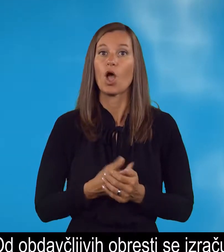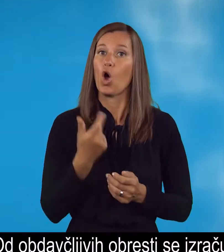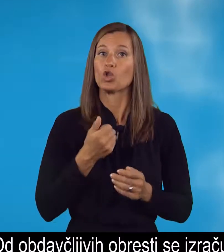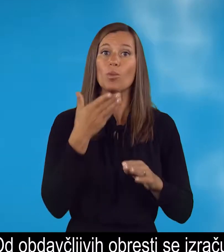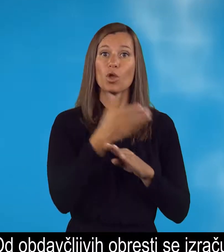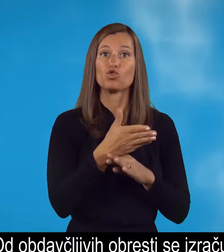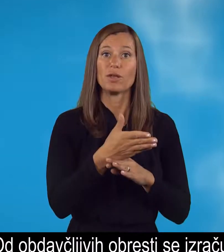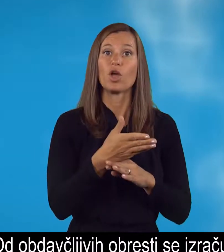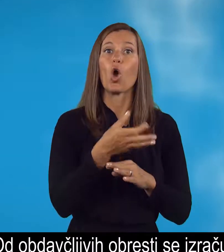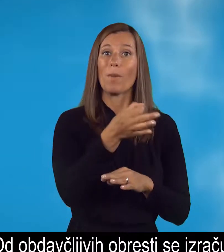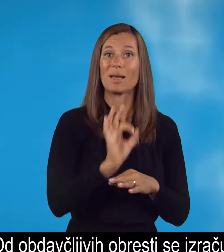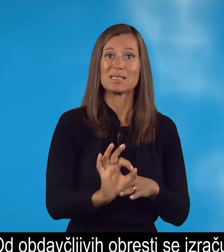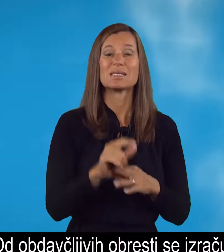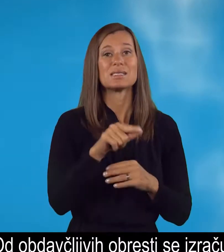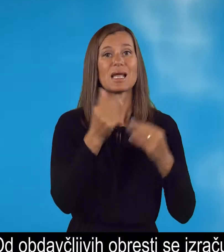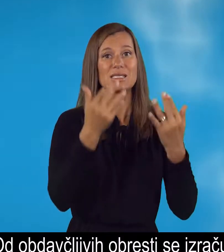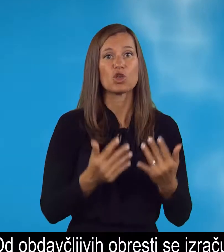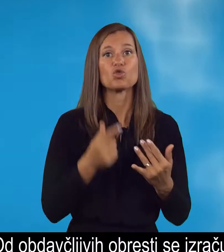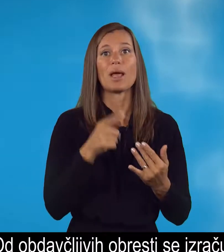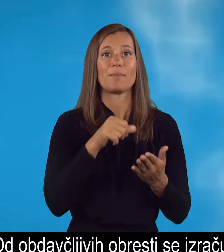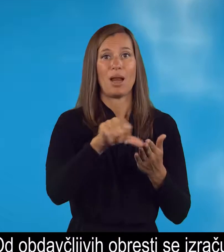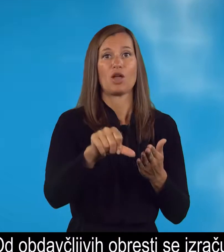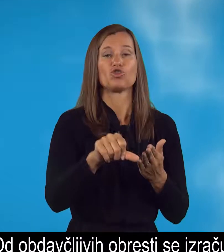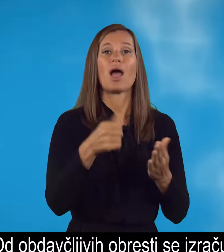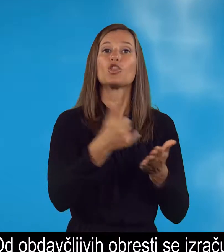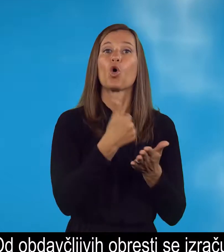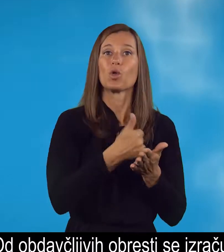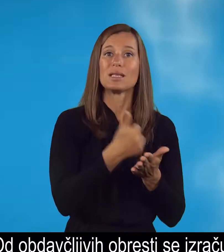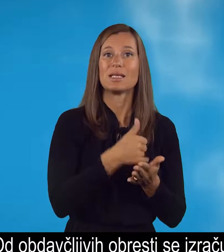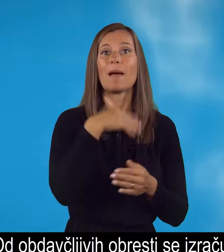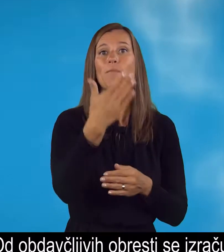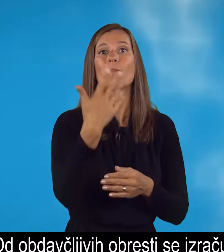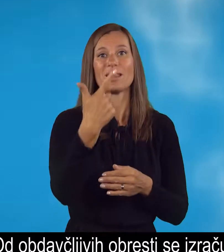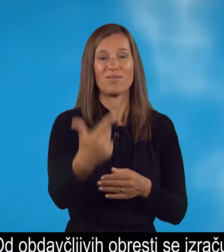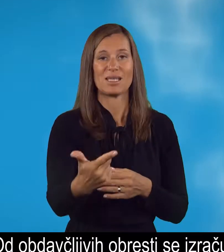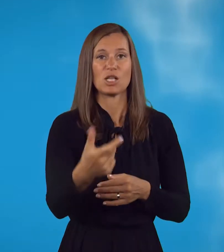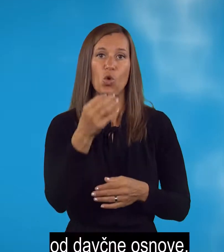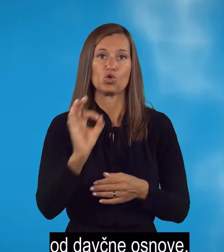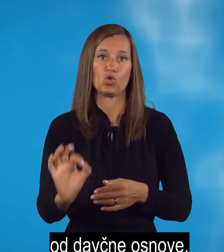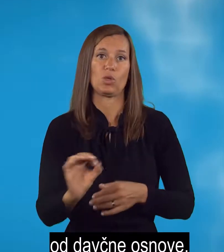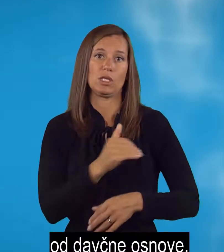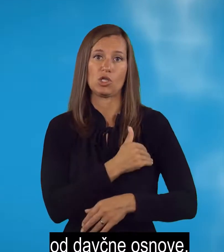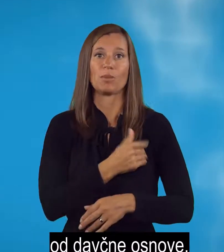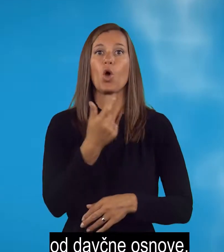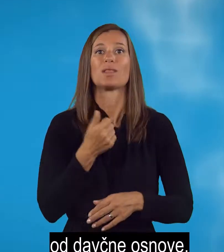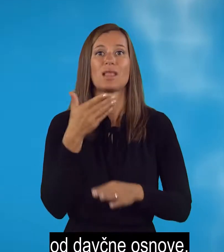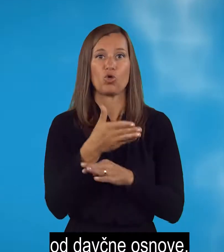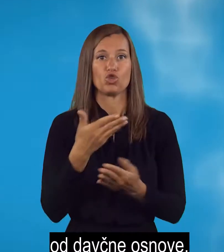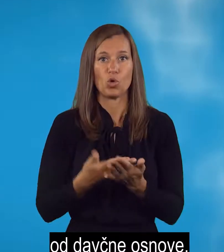obdavčljivih obresti se izračuna in plača dohodnina po 25 odstotni stopni od davčne osnove, ki je